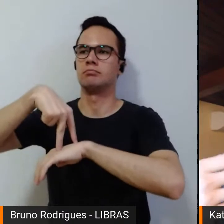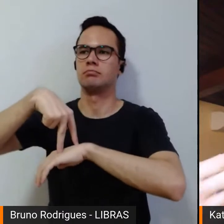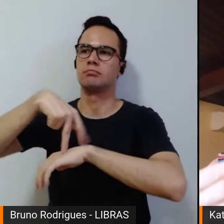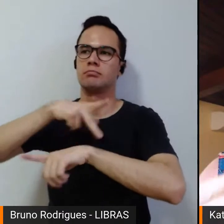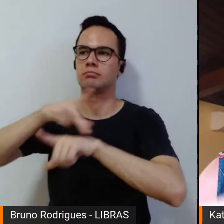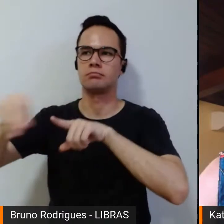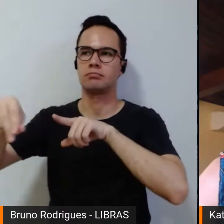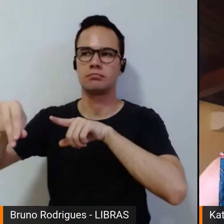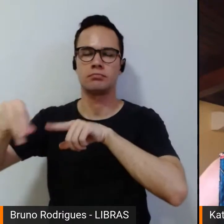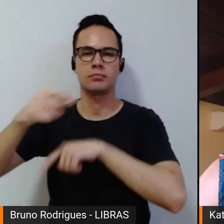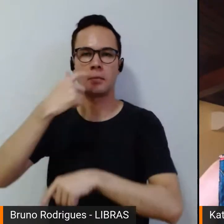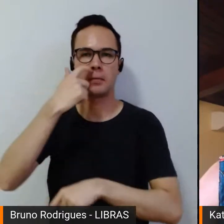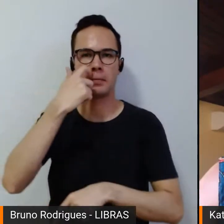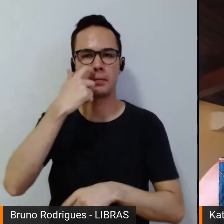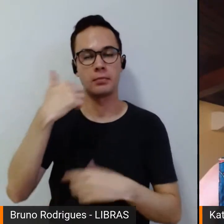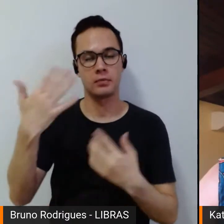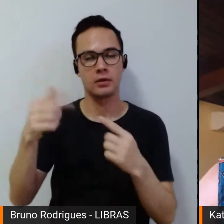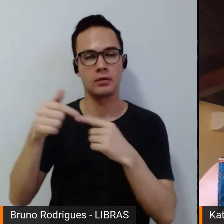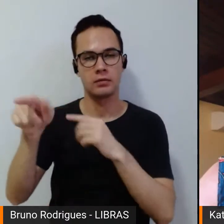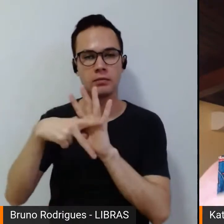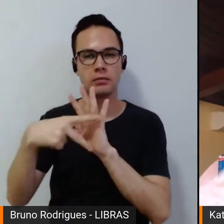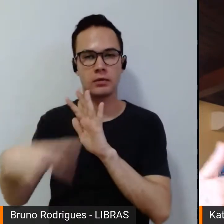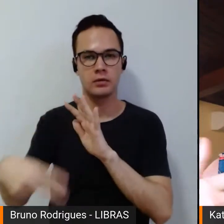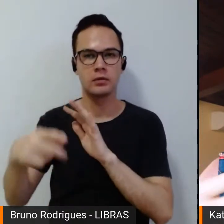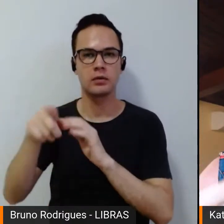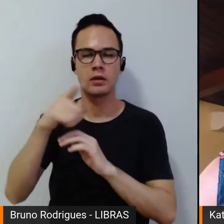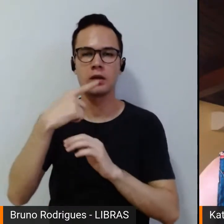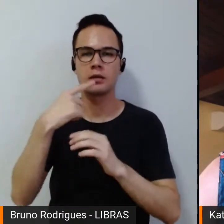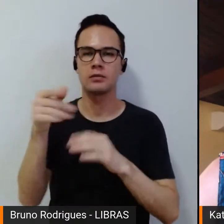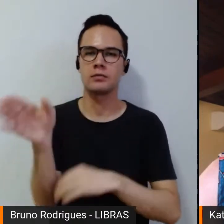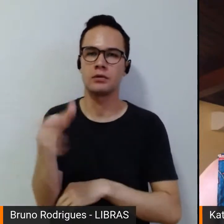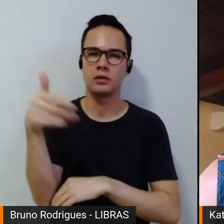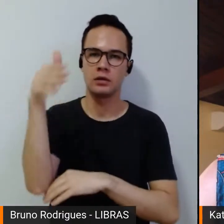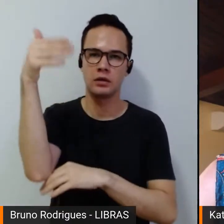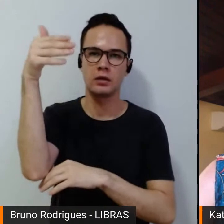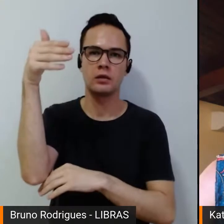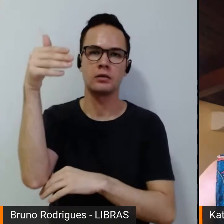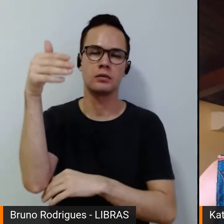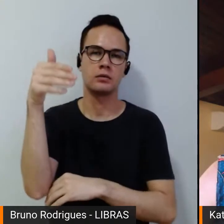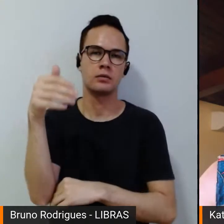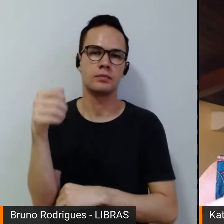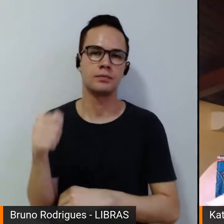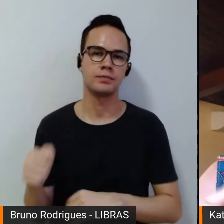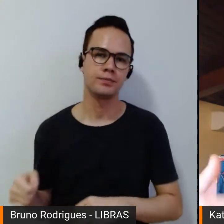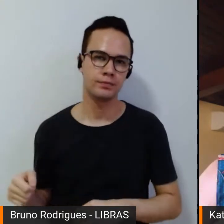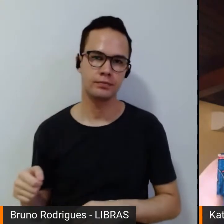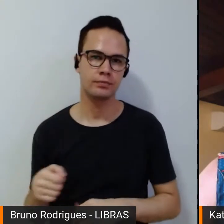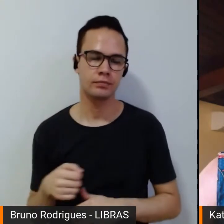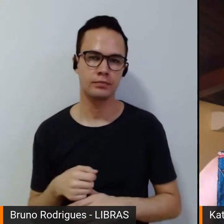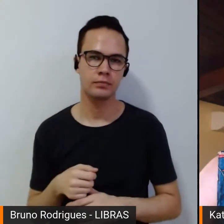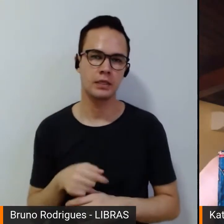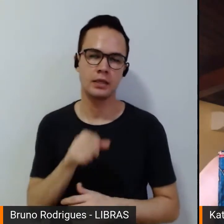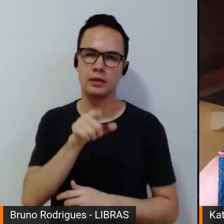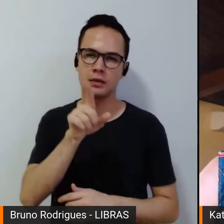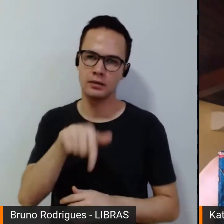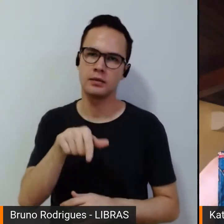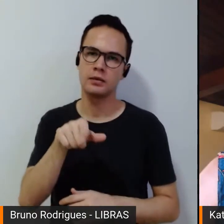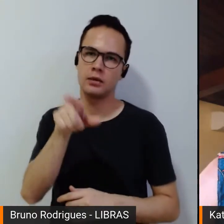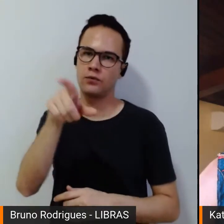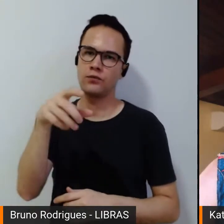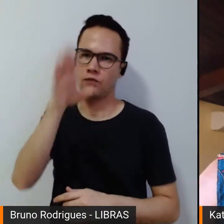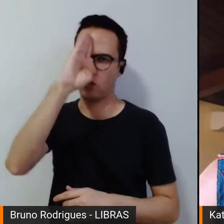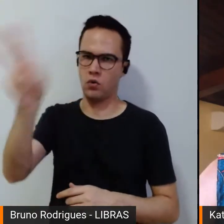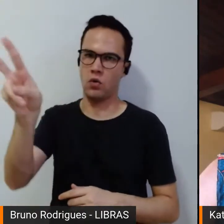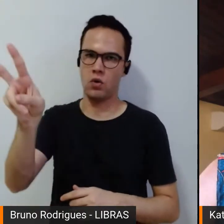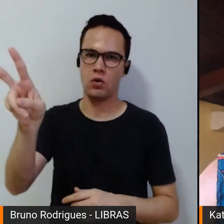Então, essa questão relacionada ao hino, relacionada à bandeira, é extremamente impactante,